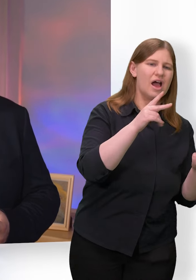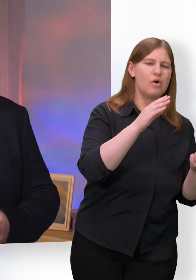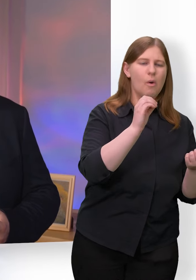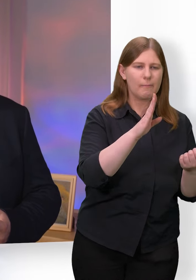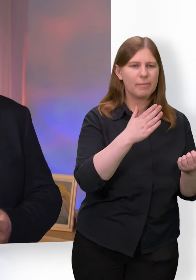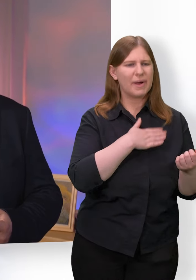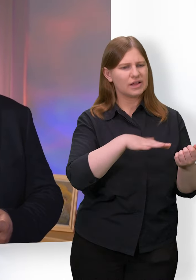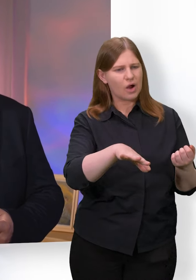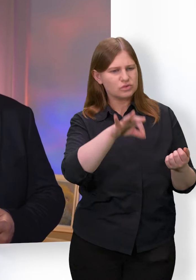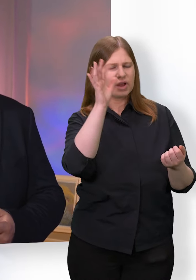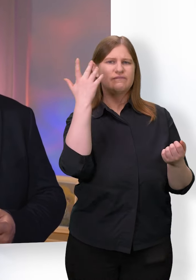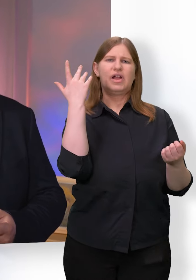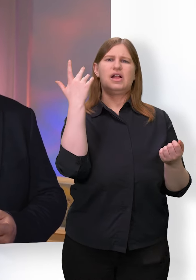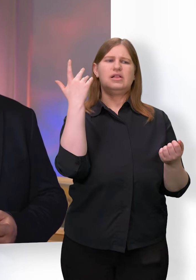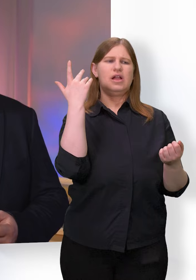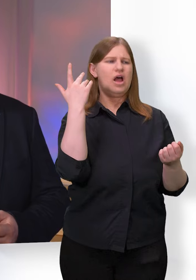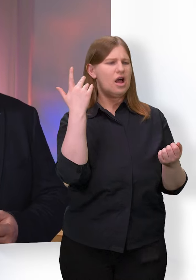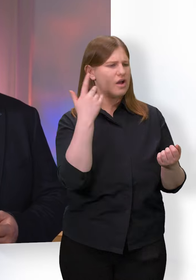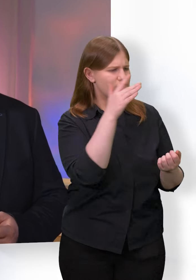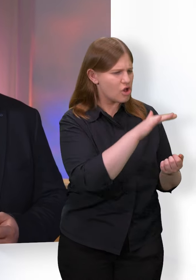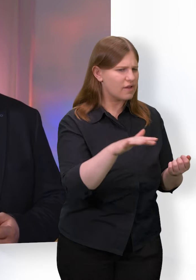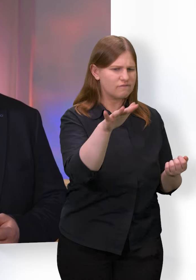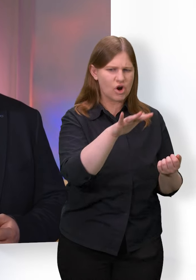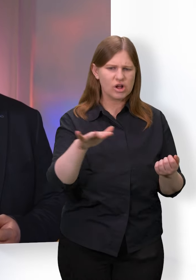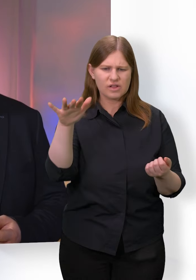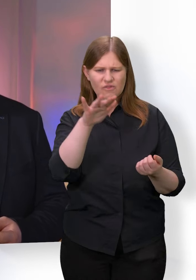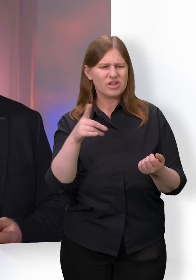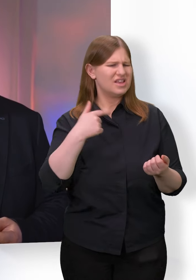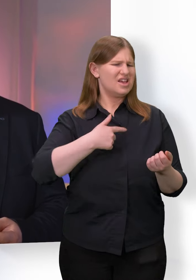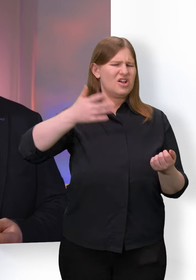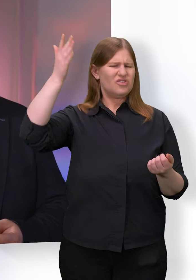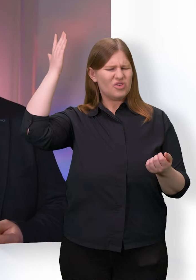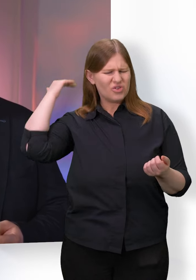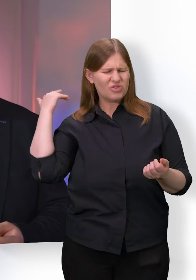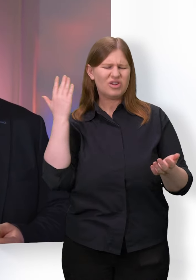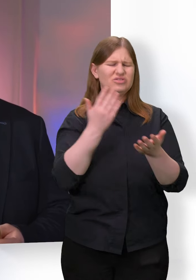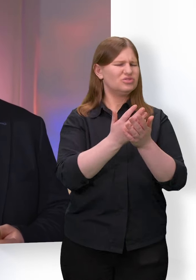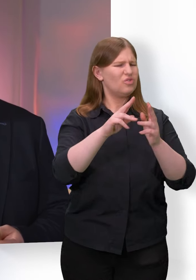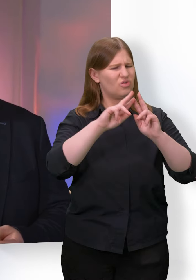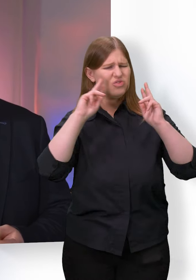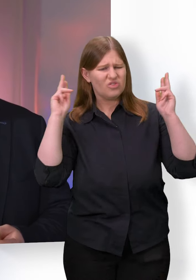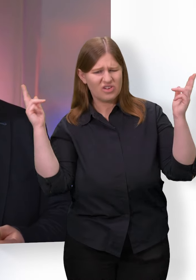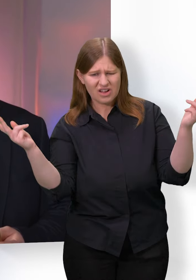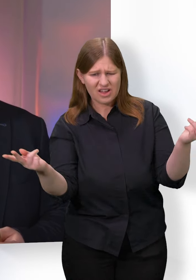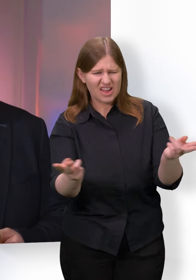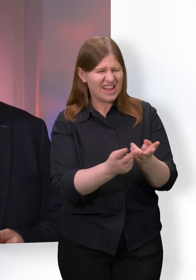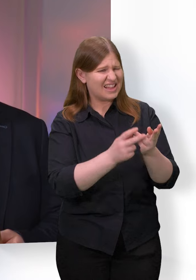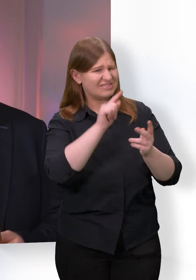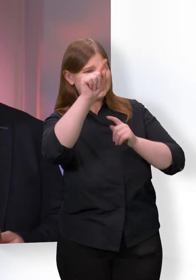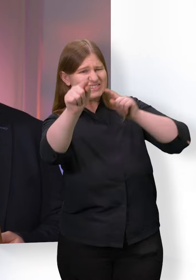ich von den Enden der Erde ergriffen und aus ihren entferntesten Winkeln berufen habe und zu dem ich gesprochen habe,